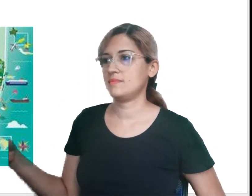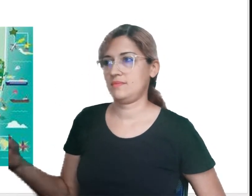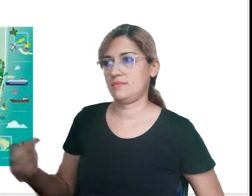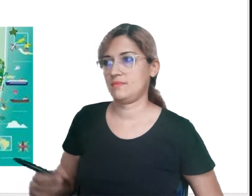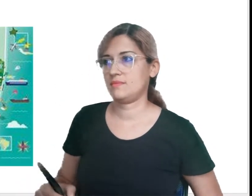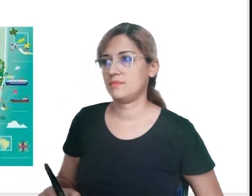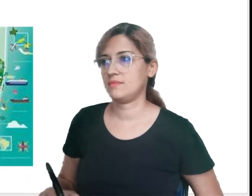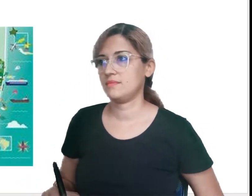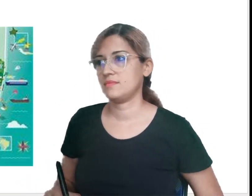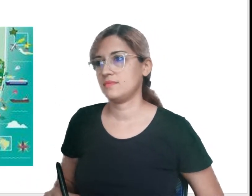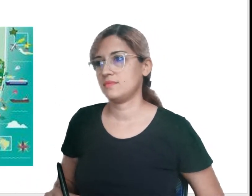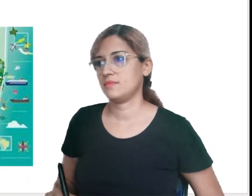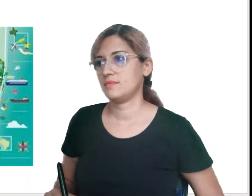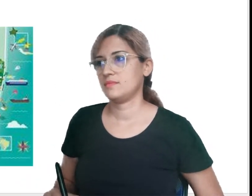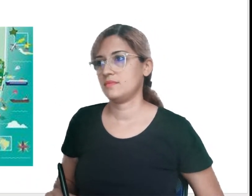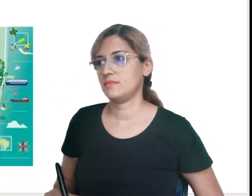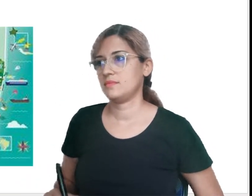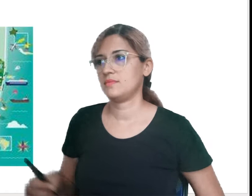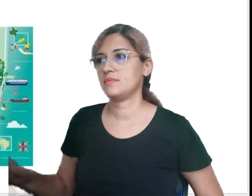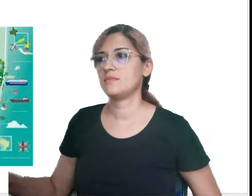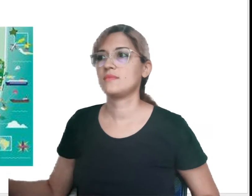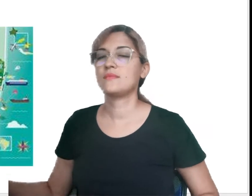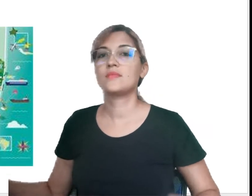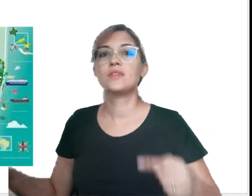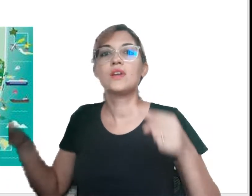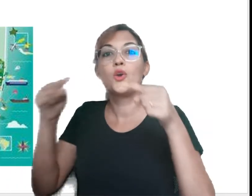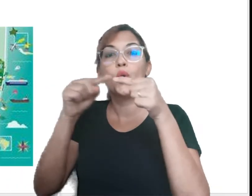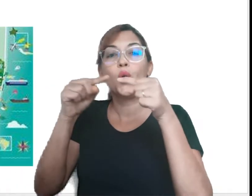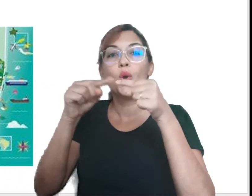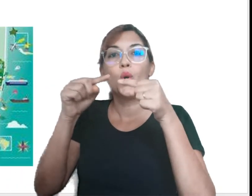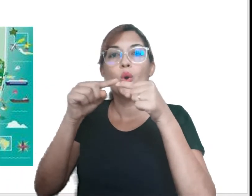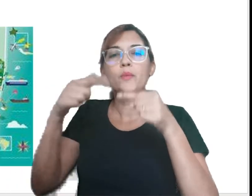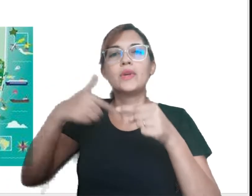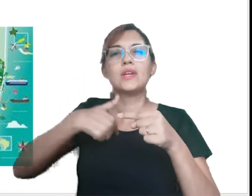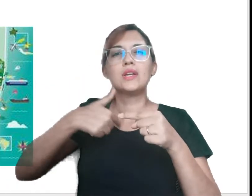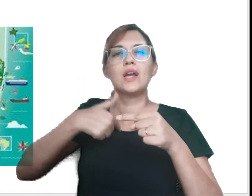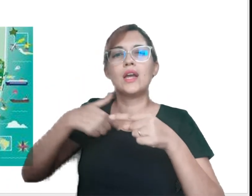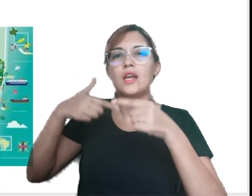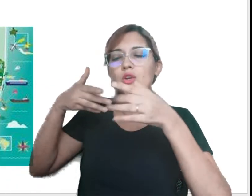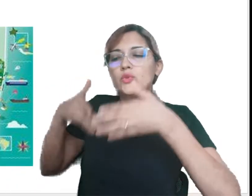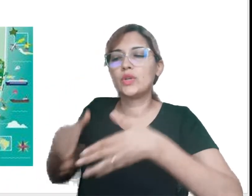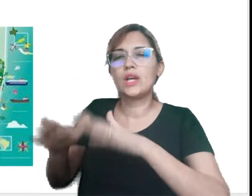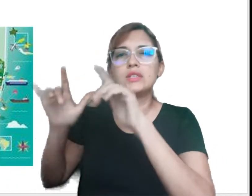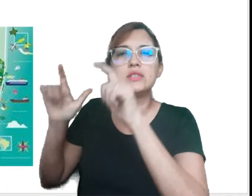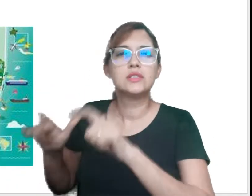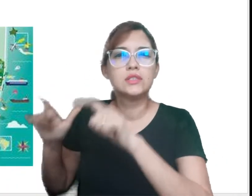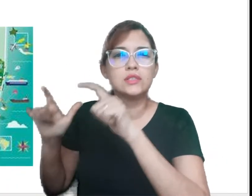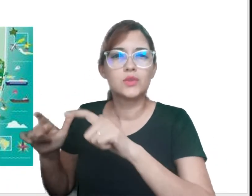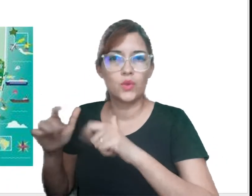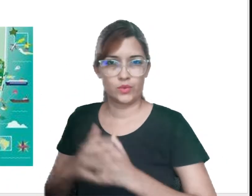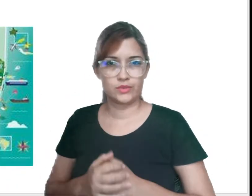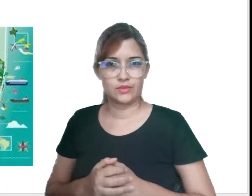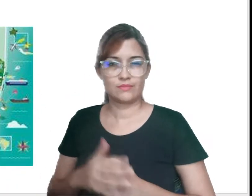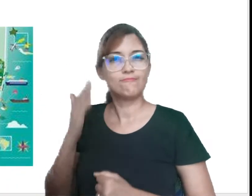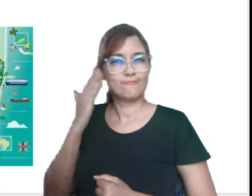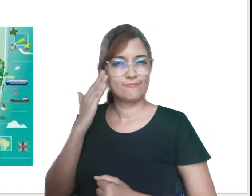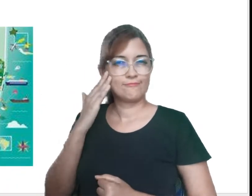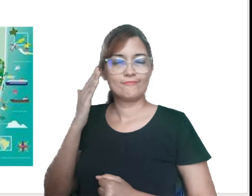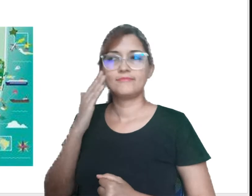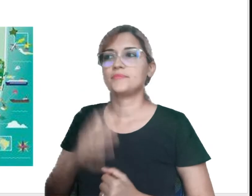Então, a preposição dê, ela vai mostrar uma relação